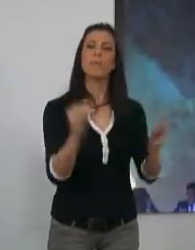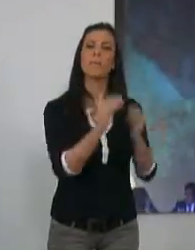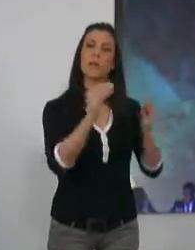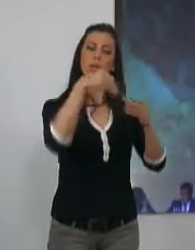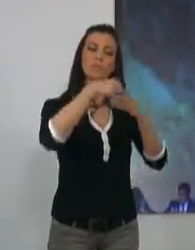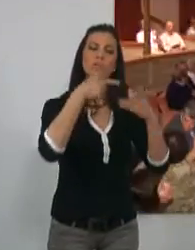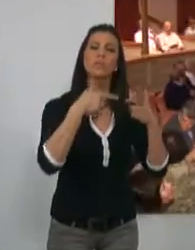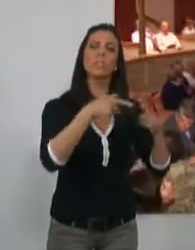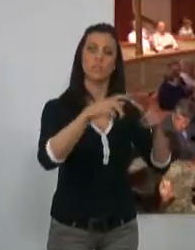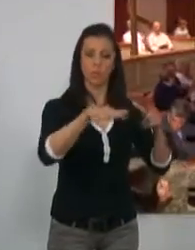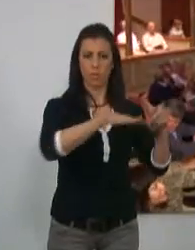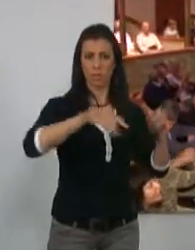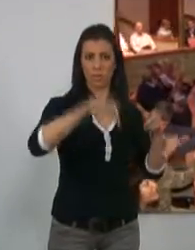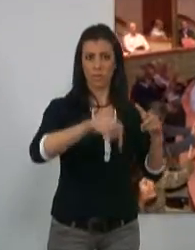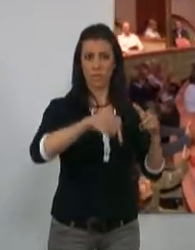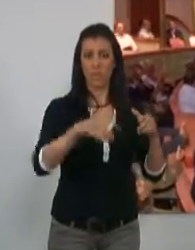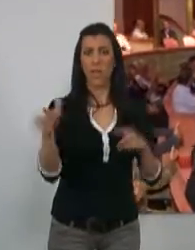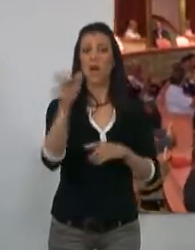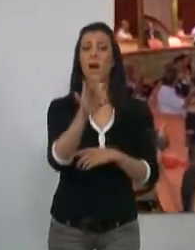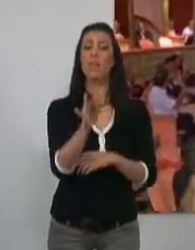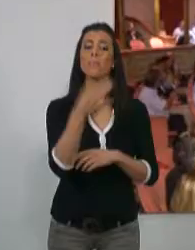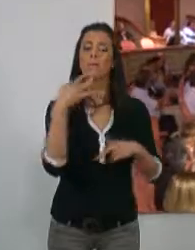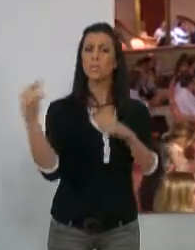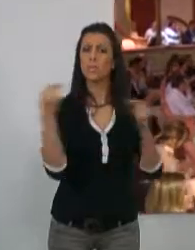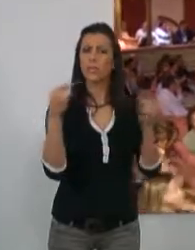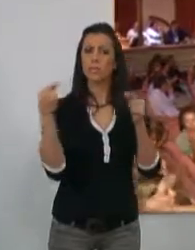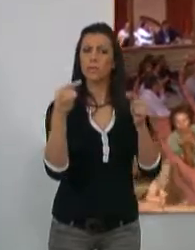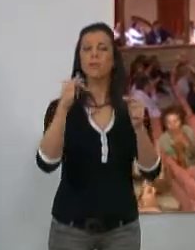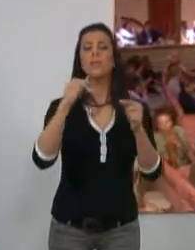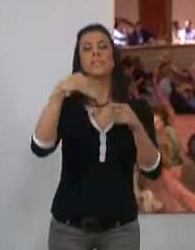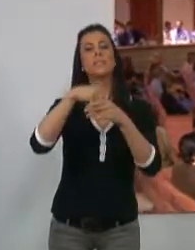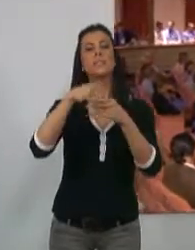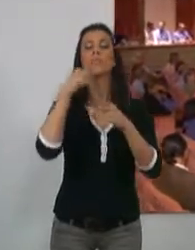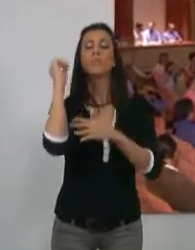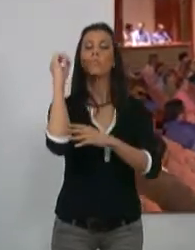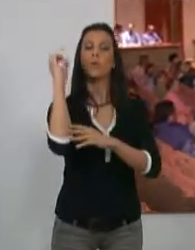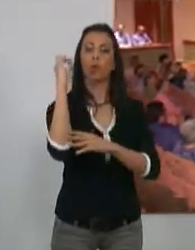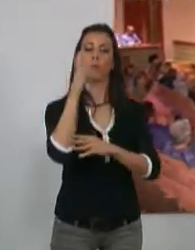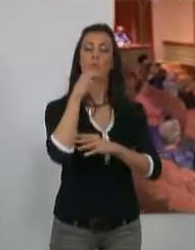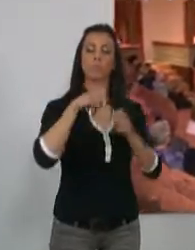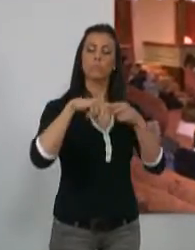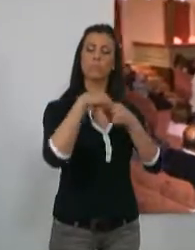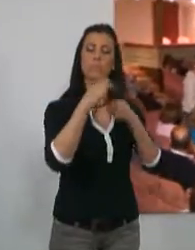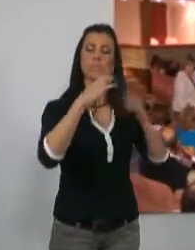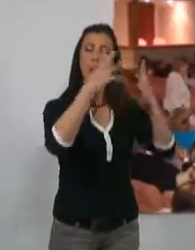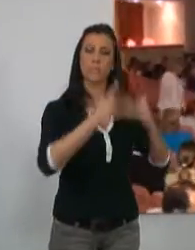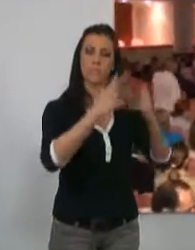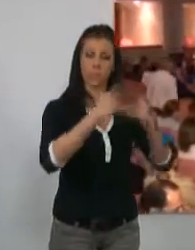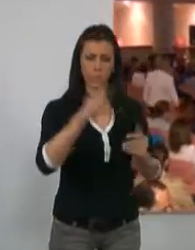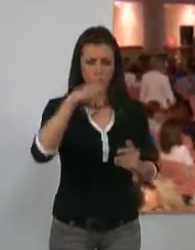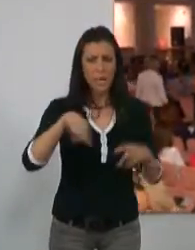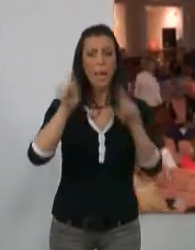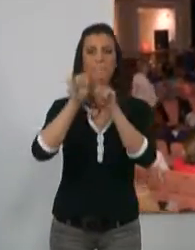mejoras para el sector en el municipio. Además, ante el debate, el evento contó con ponencias ante miembros ante la